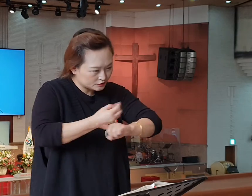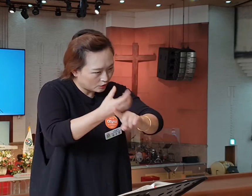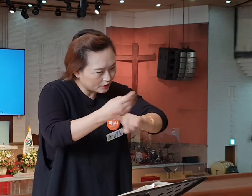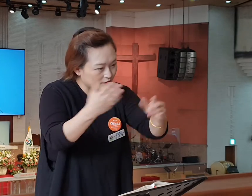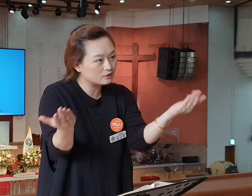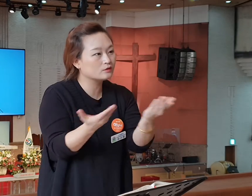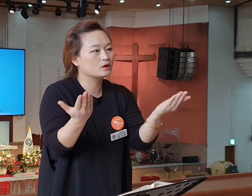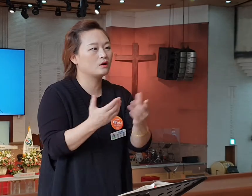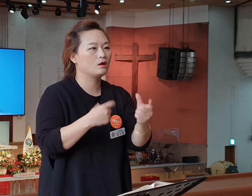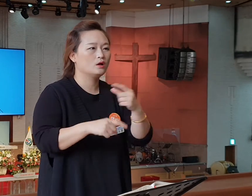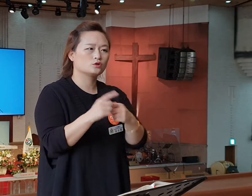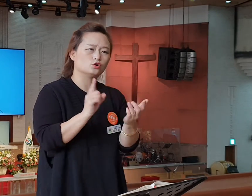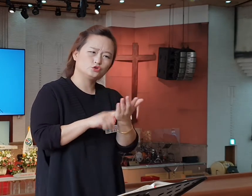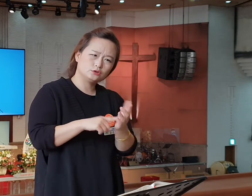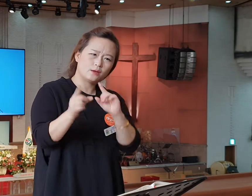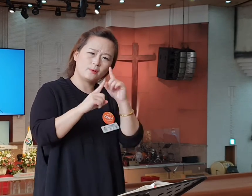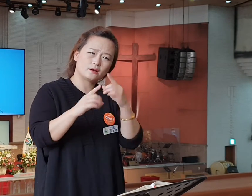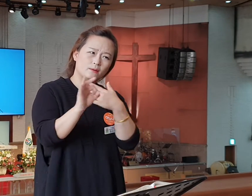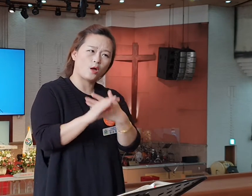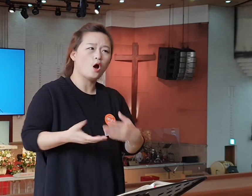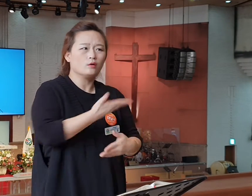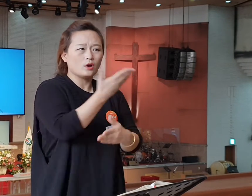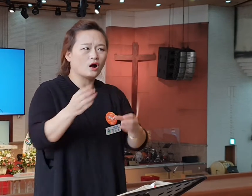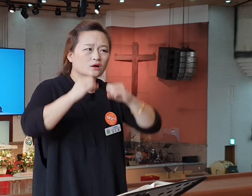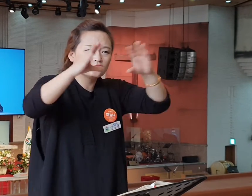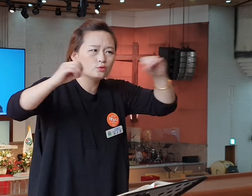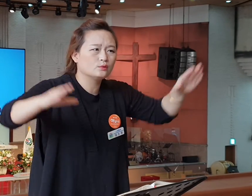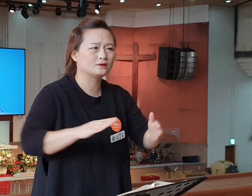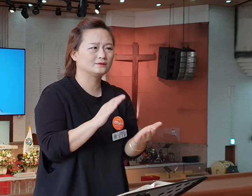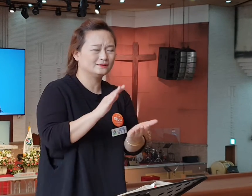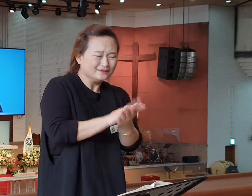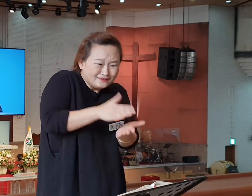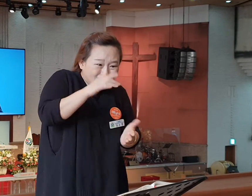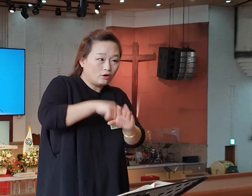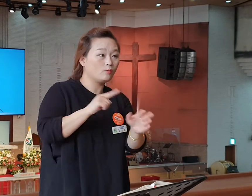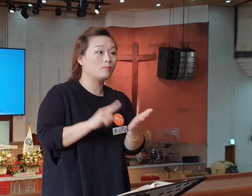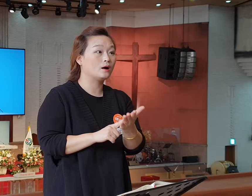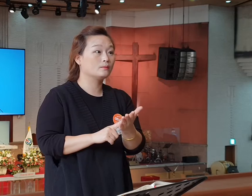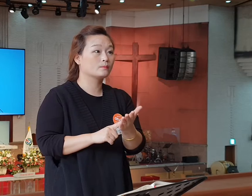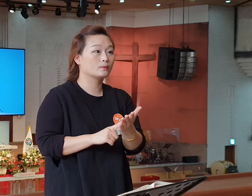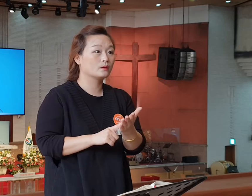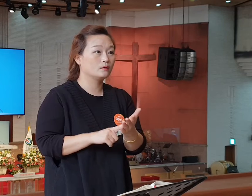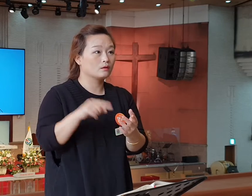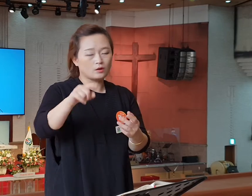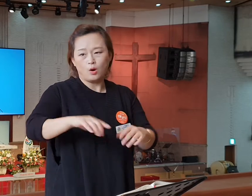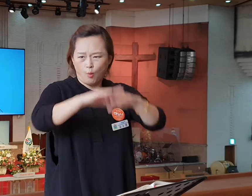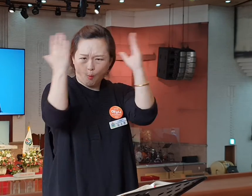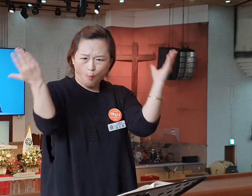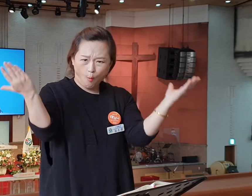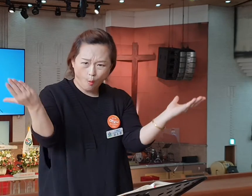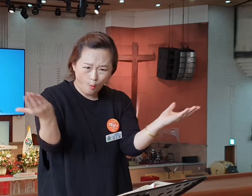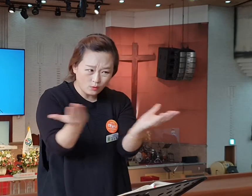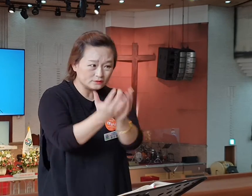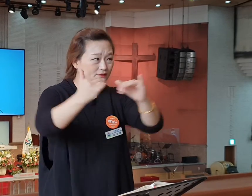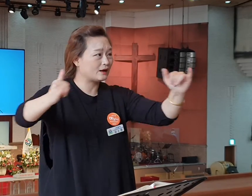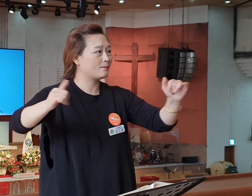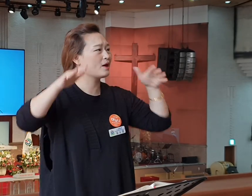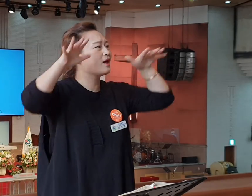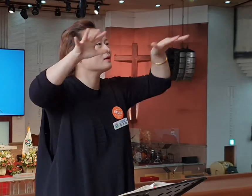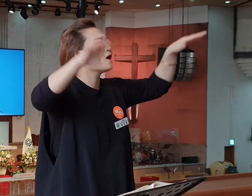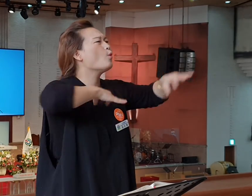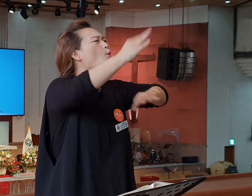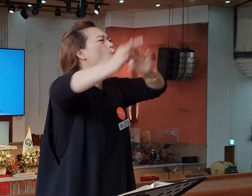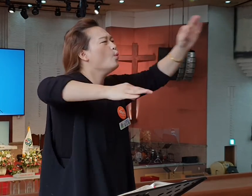더 쉽게 말하면 연애들을 전도하는 그 열정 너희들 에베소 뿐만 아니라 온 아시아를 향해서